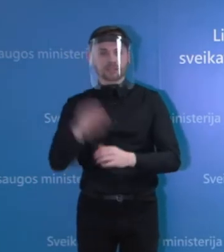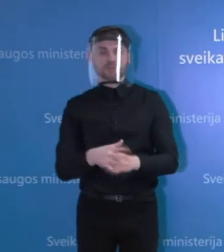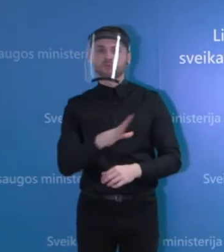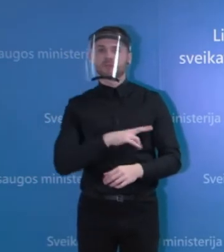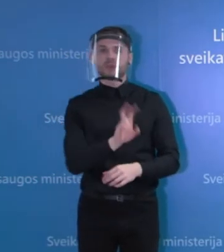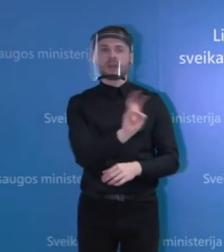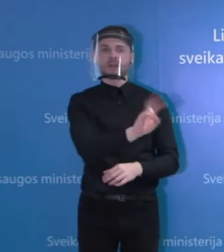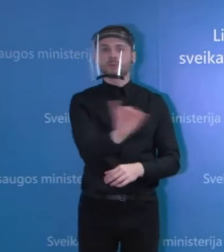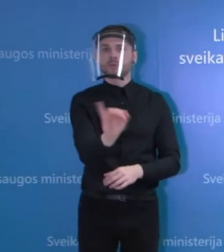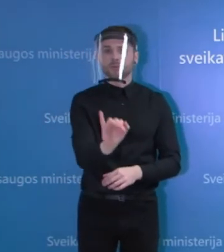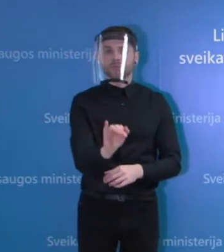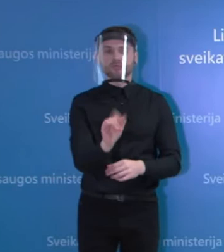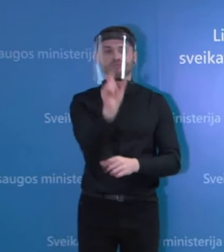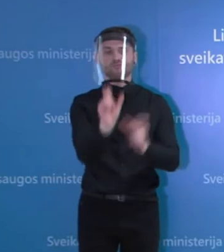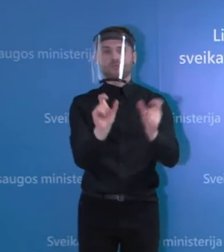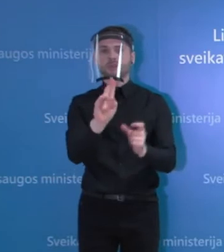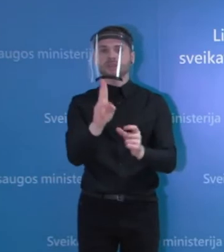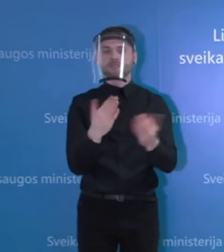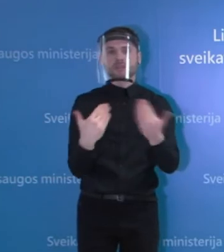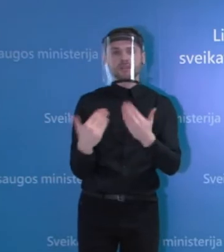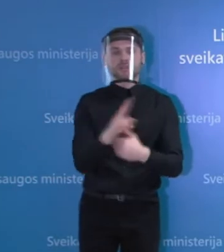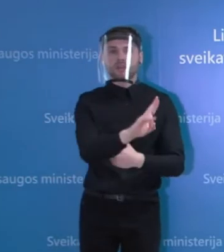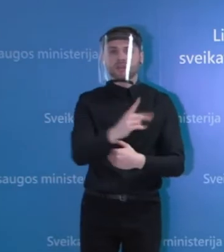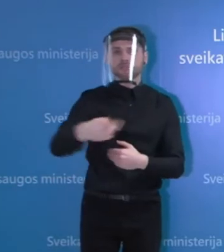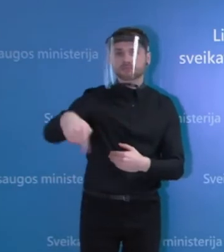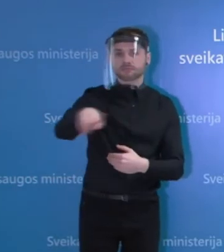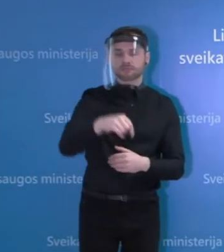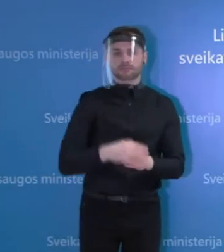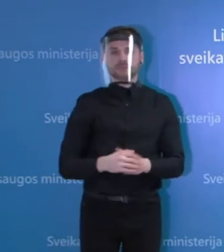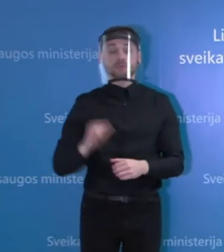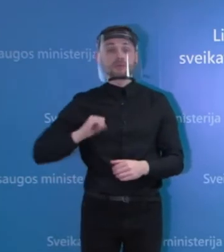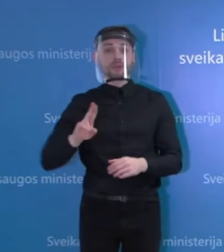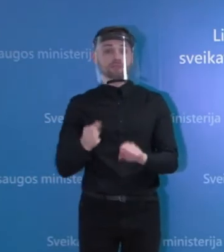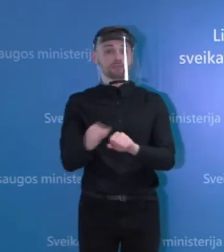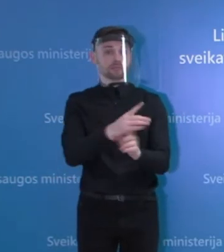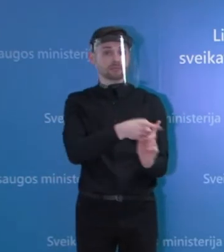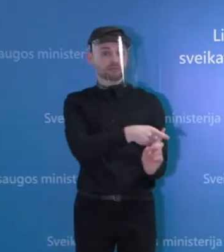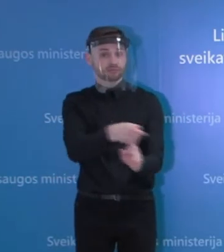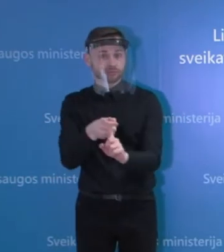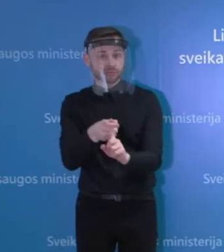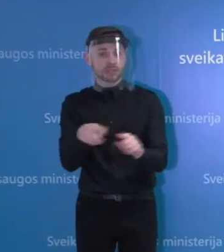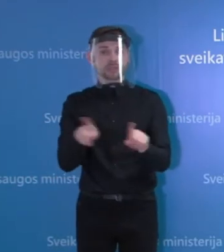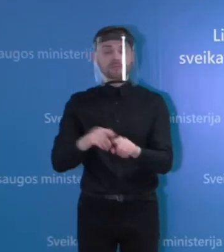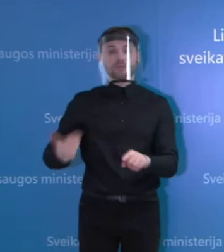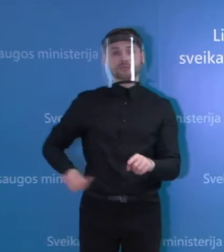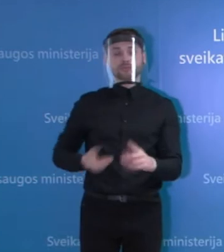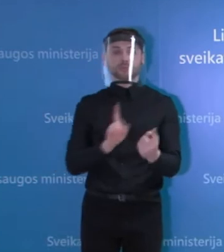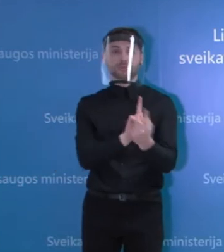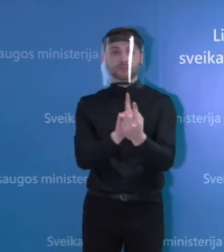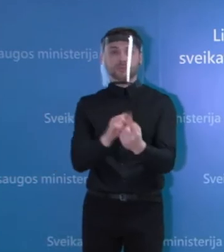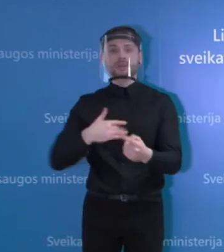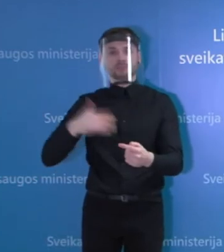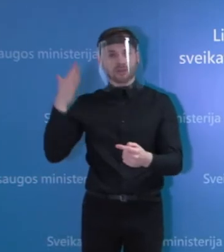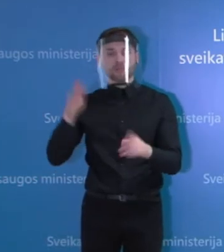jie lankėsi, su ko bendravo ir netmestina, kad tiek užsikrėtusių, tiek be jokios abejonės salitį turėjusių asmenų bus